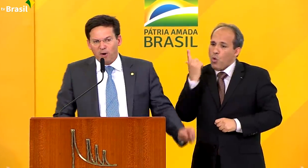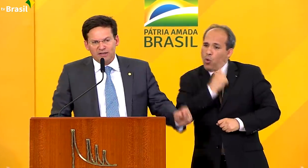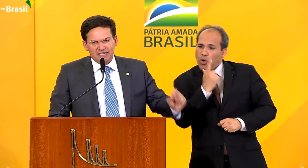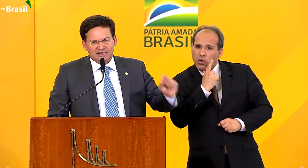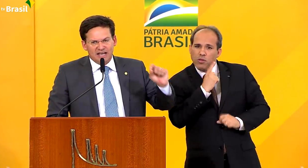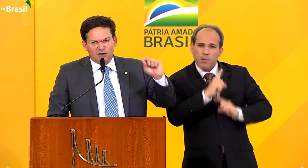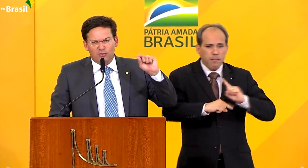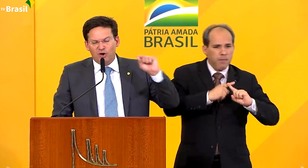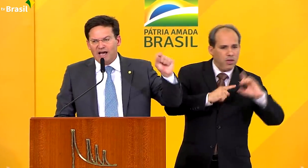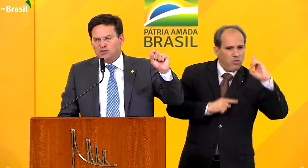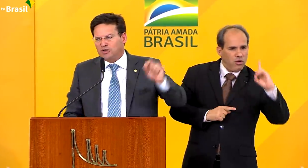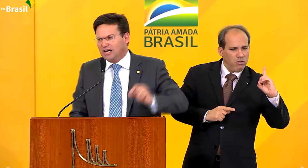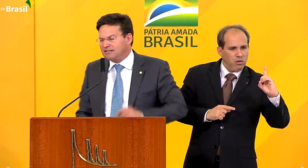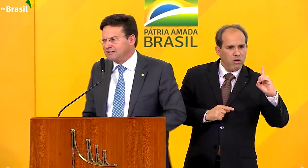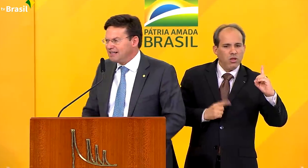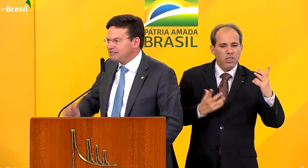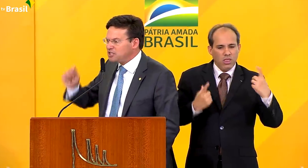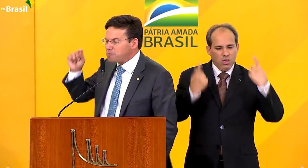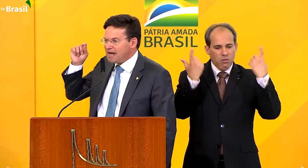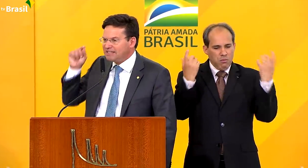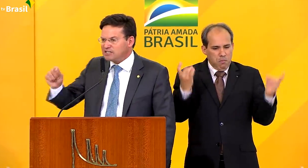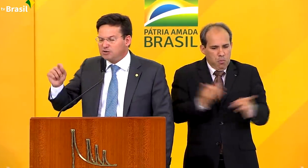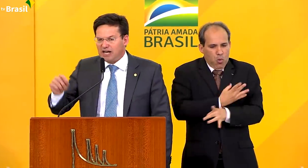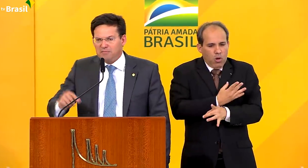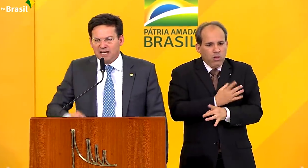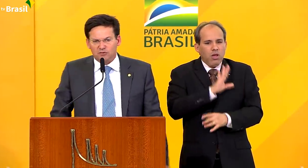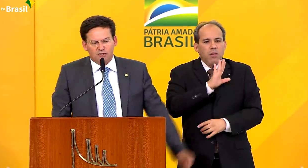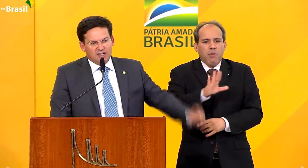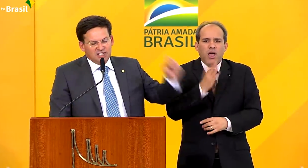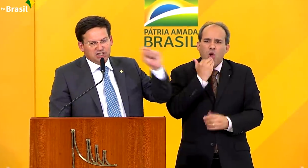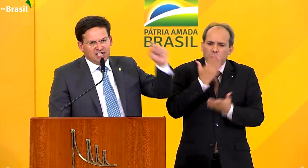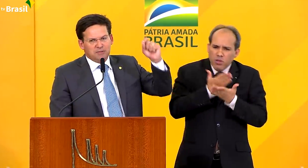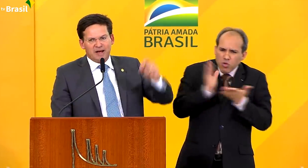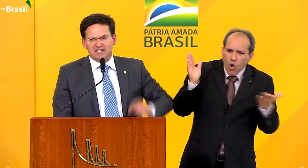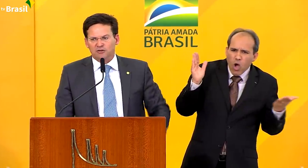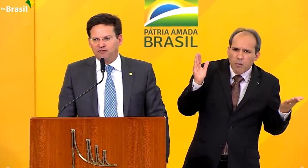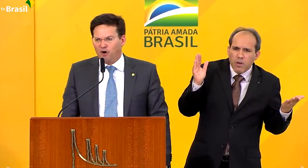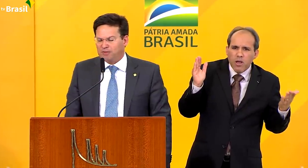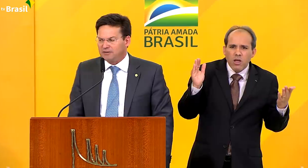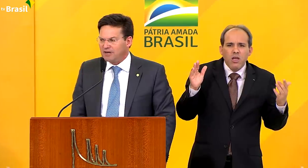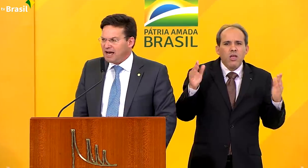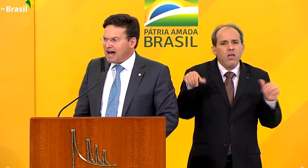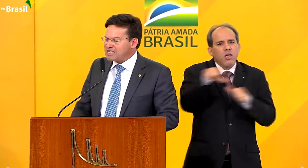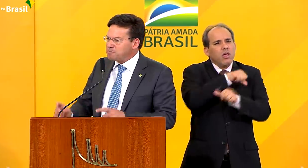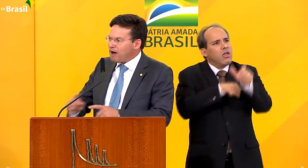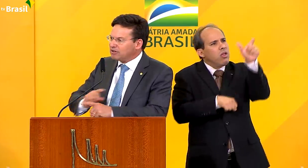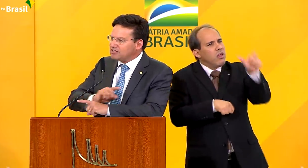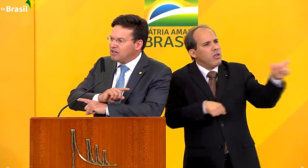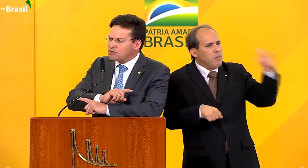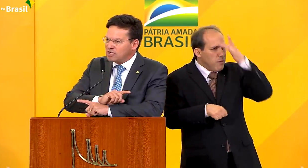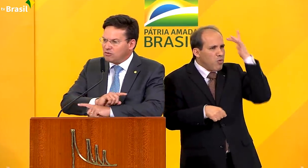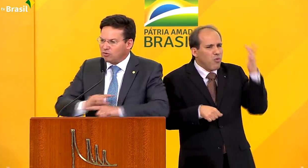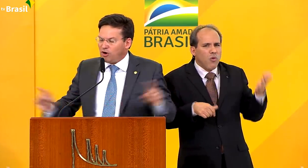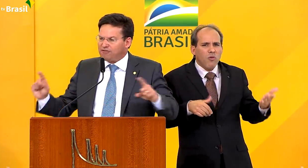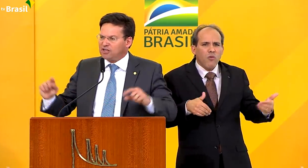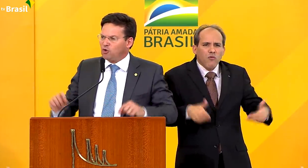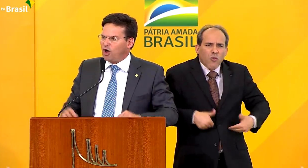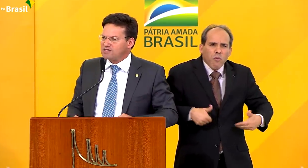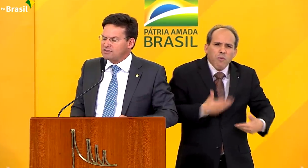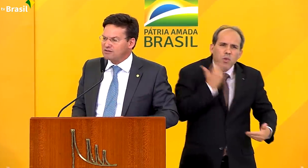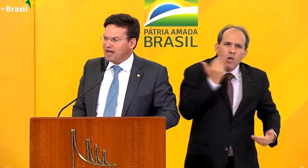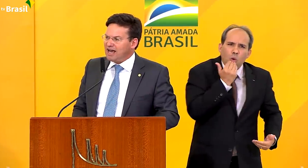não podem ter como resultante desperdício de alimento e gente passando fome. As pautas não são